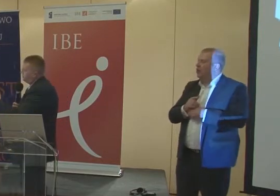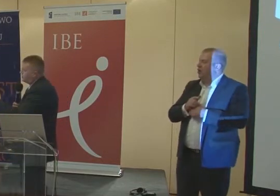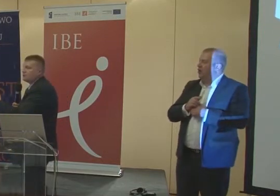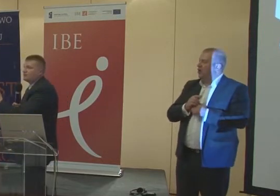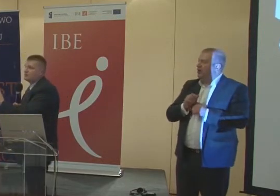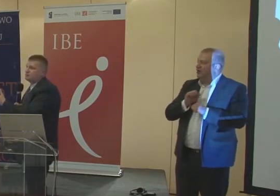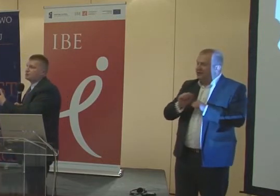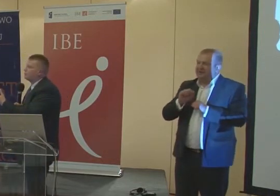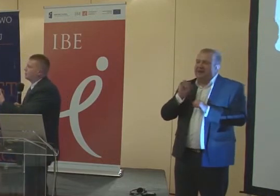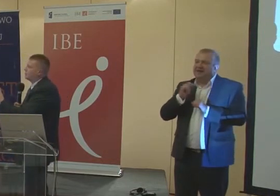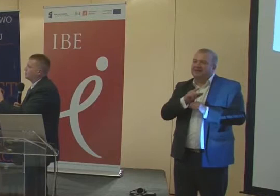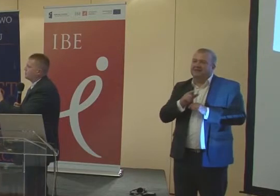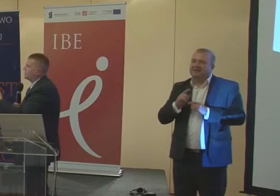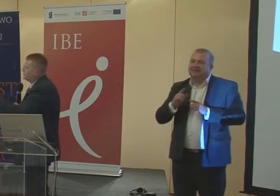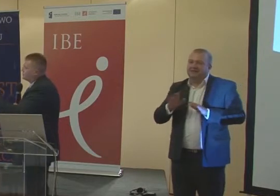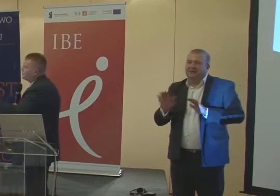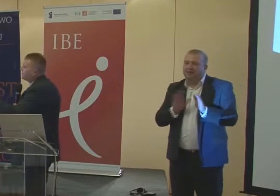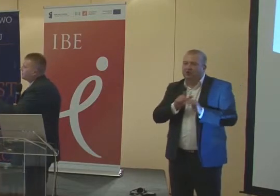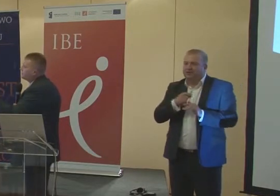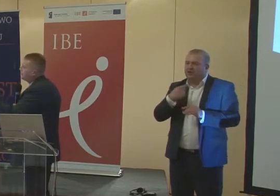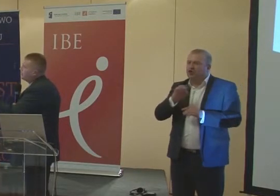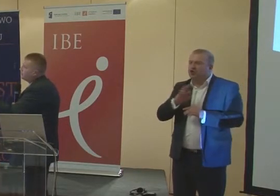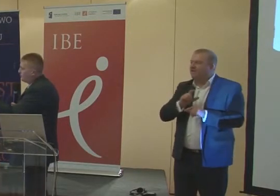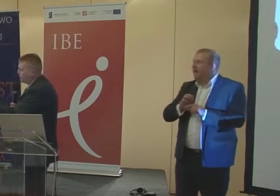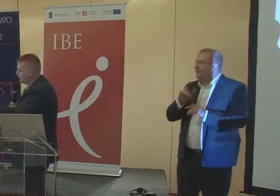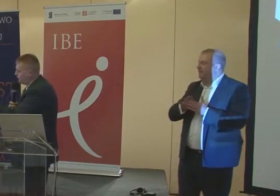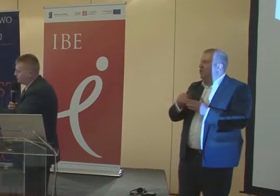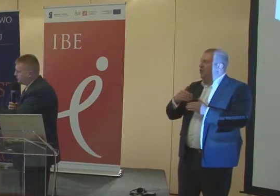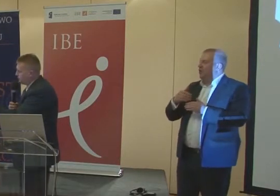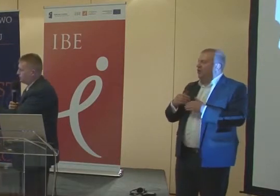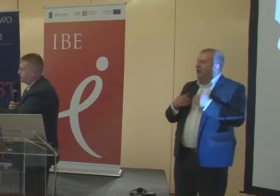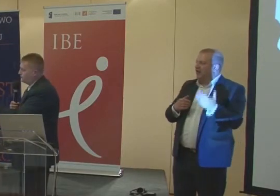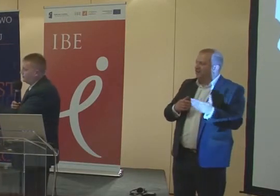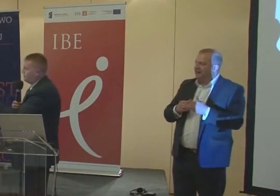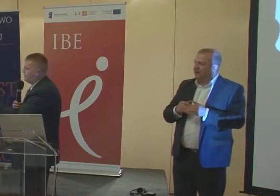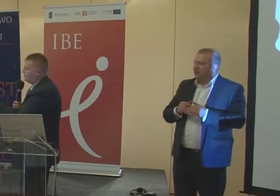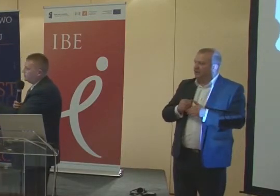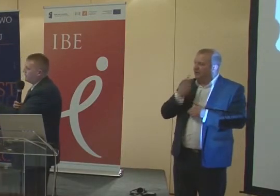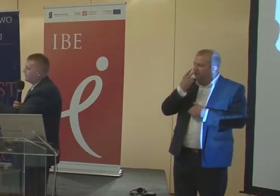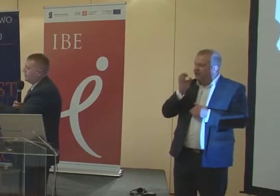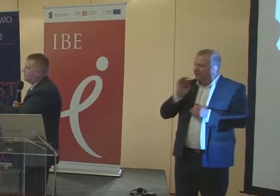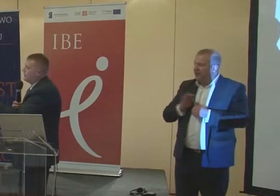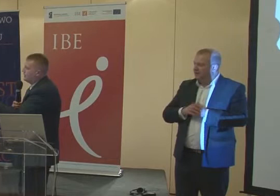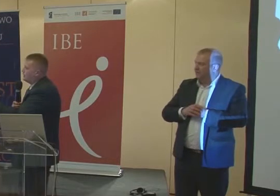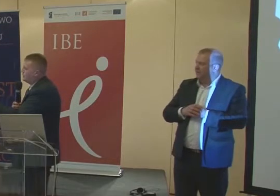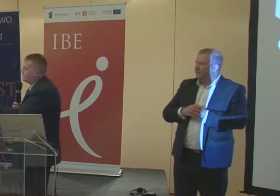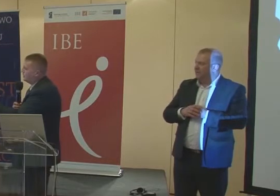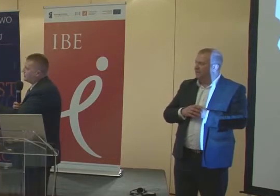jest w jakiś sposób dostosowany. Tutaj po jednej stronie, po lewej stronie widzicie Państwo taki